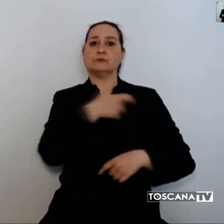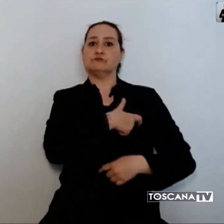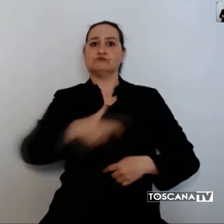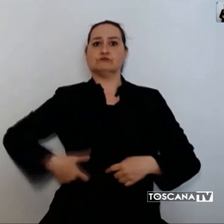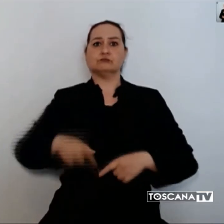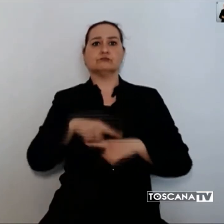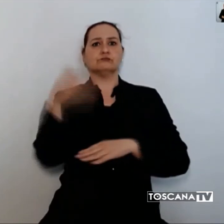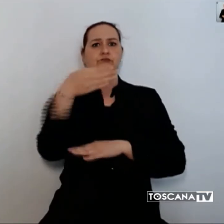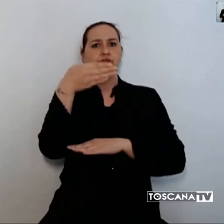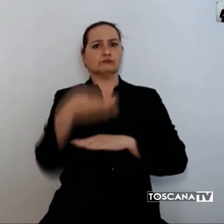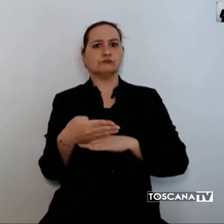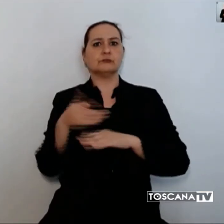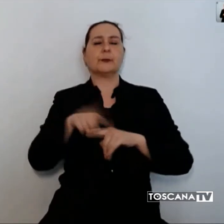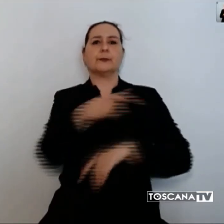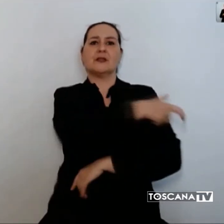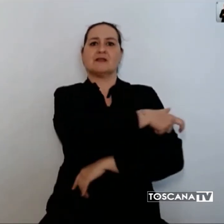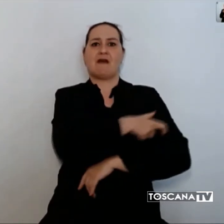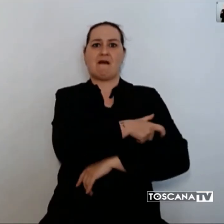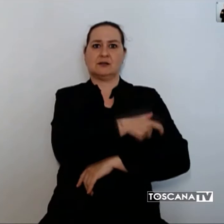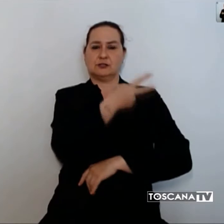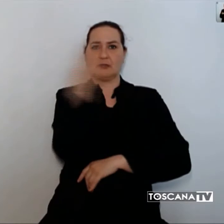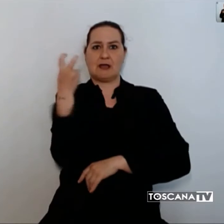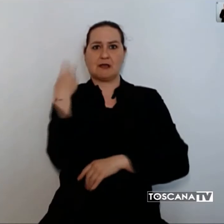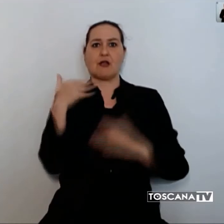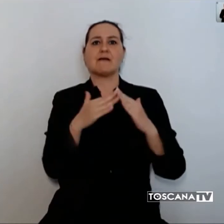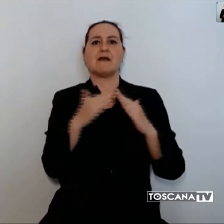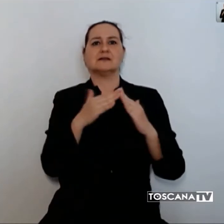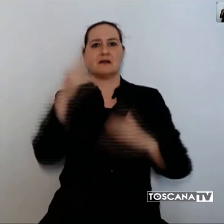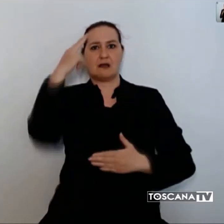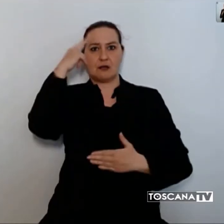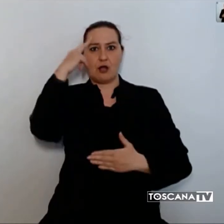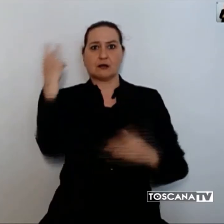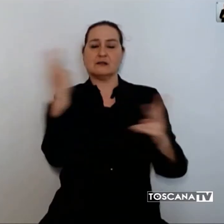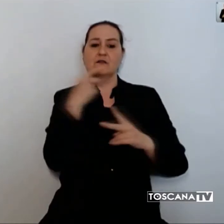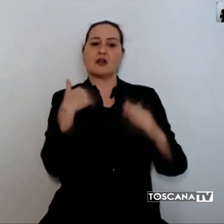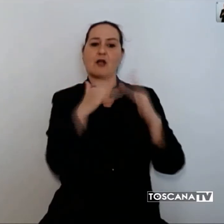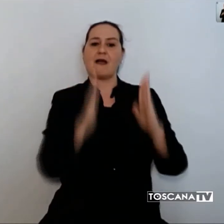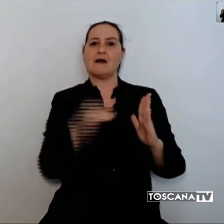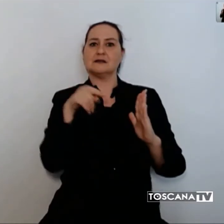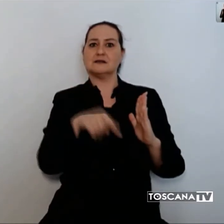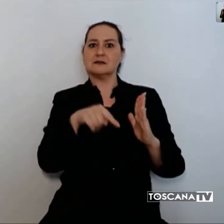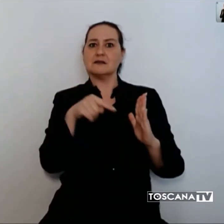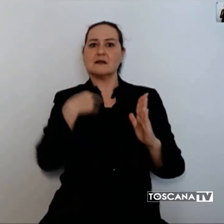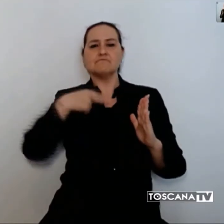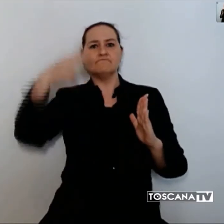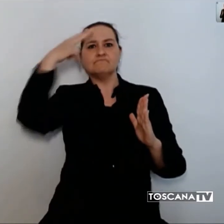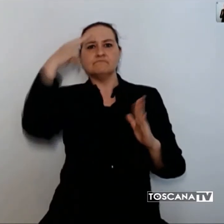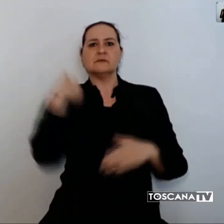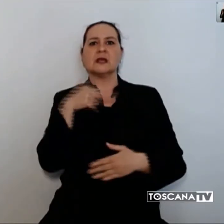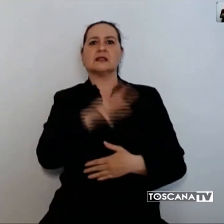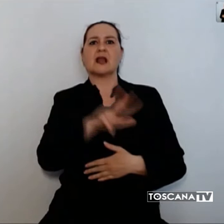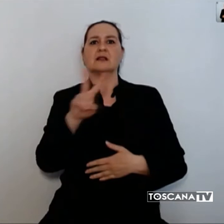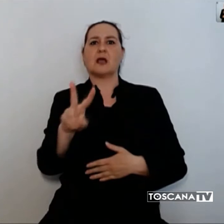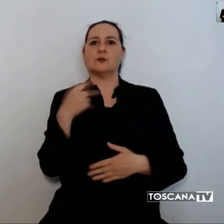Ricordi a Viareggio realizzata in ricordo delle 32 vittime della strage ferroviaria del 29